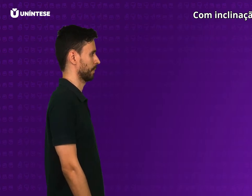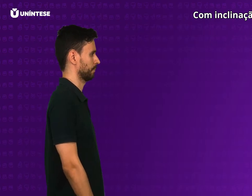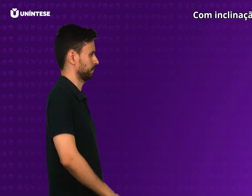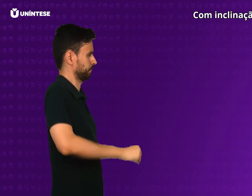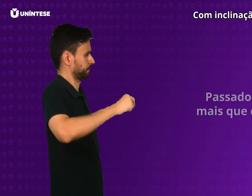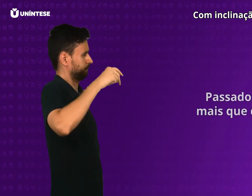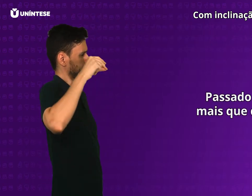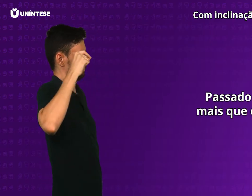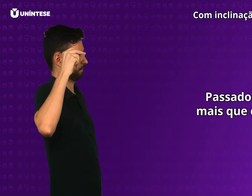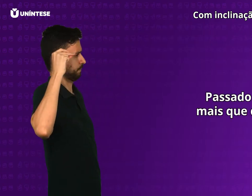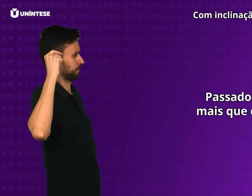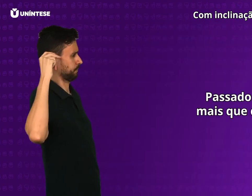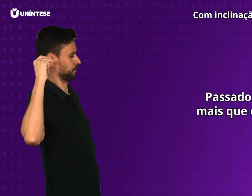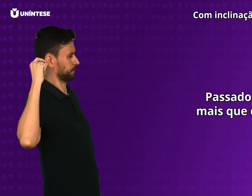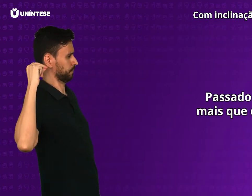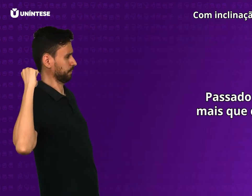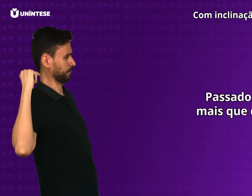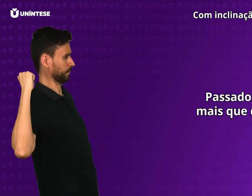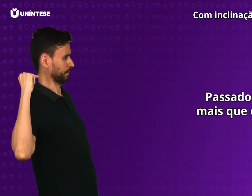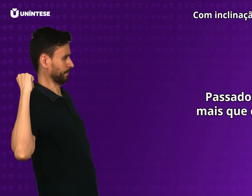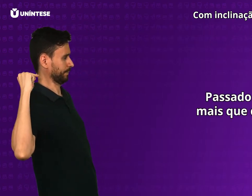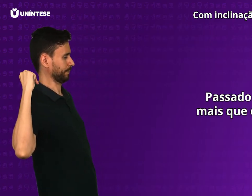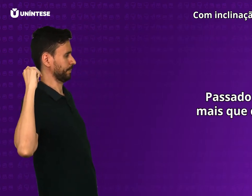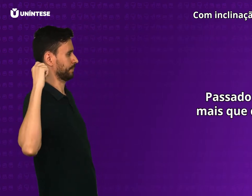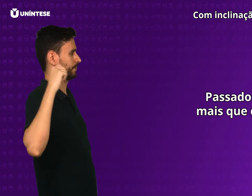Passado muito mais que distante.